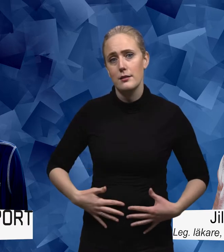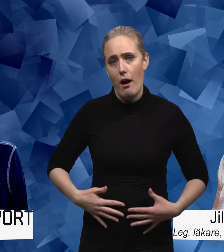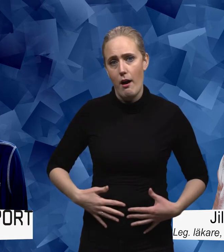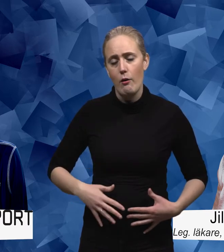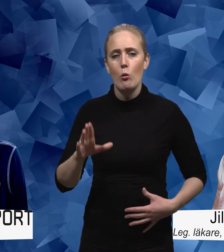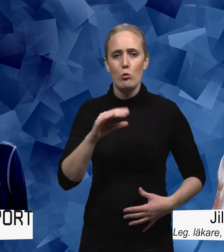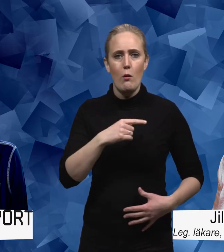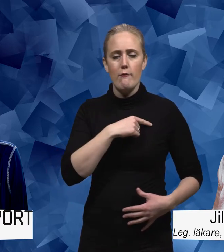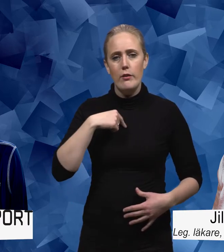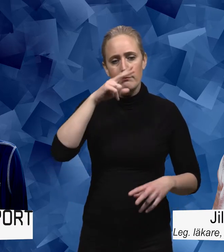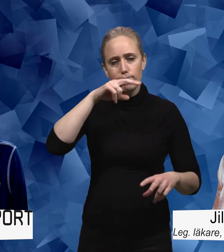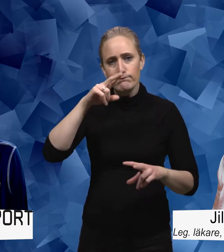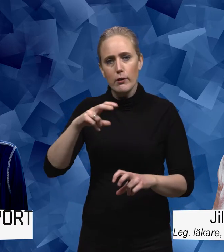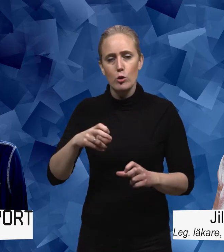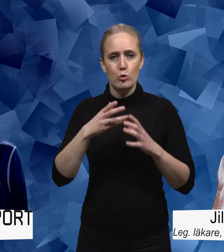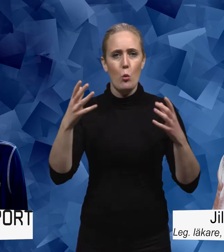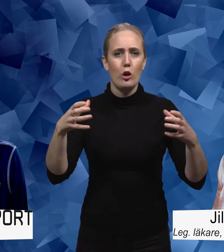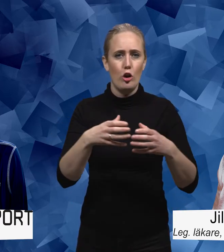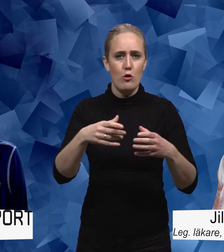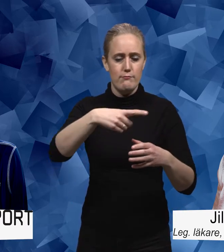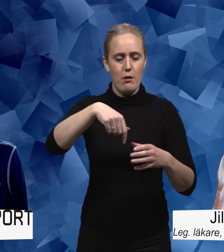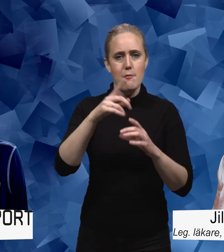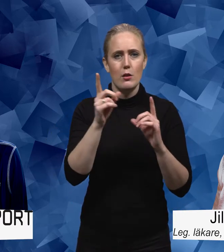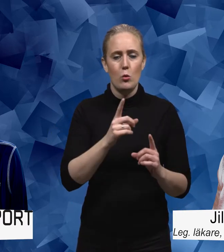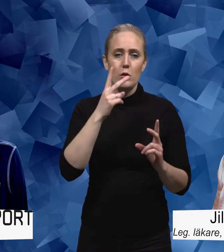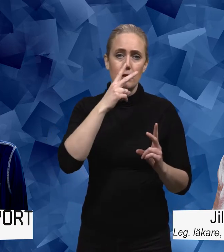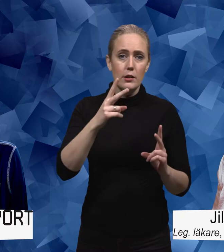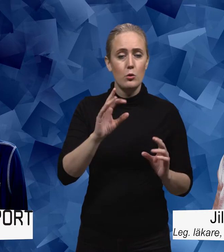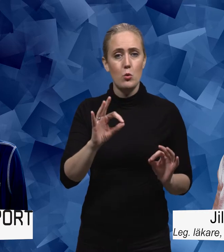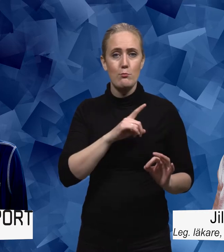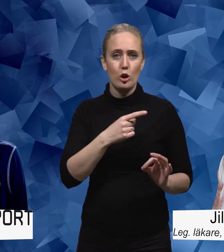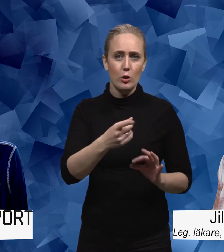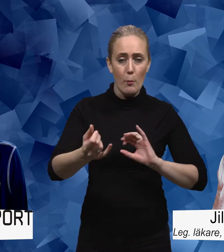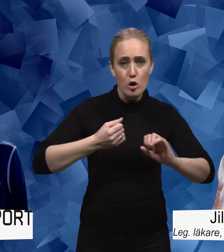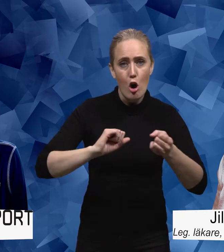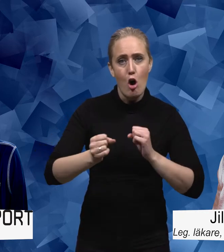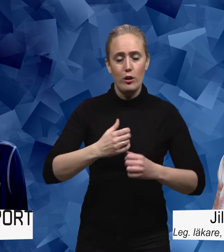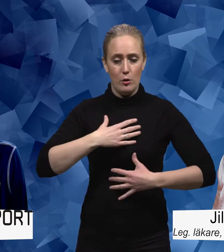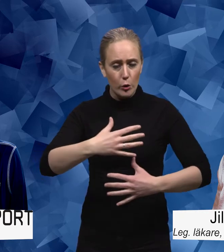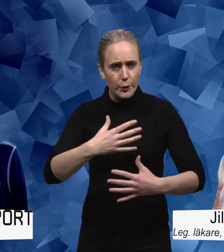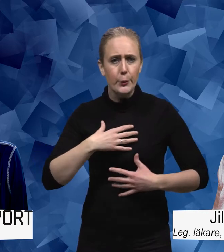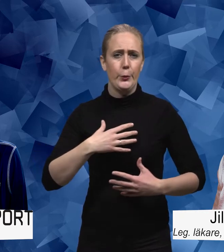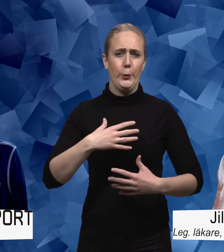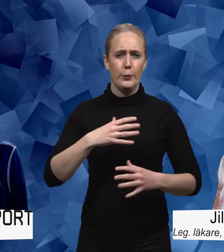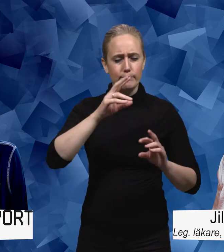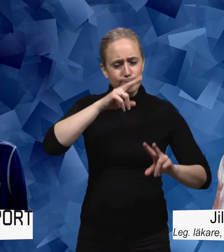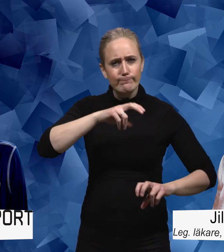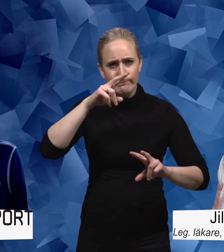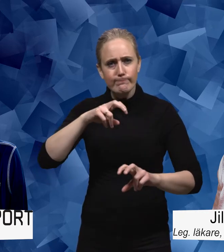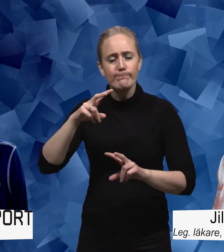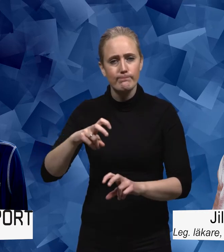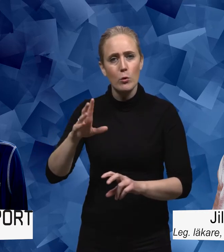Och då kan man titta på stora grupper av människor och se hur mycket de har rört på sig, vilken kondition de har eller vad det nu kan vara.